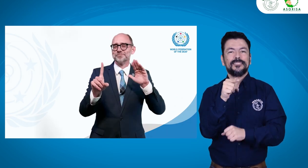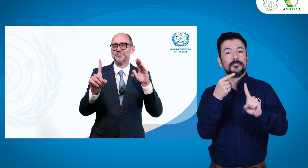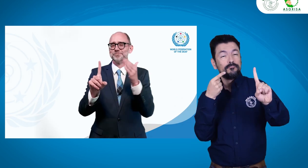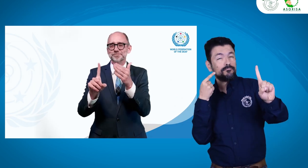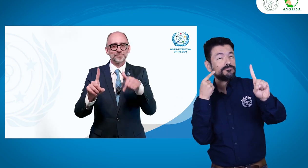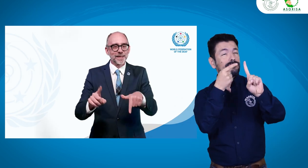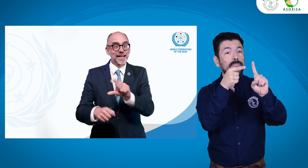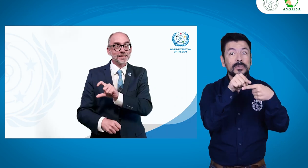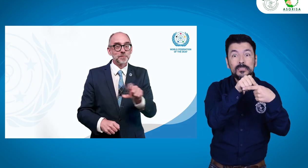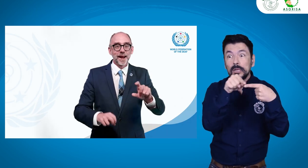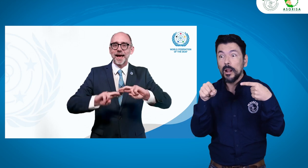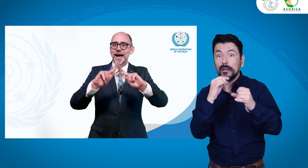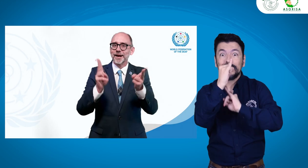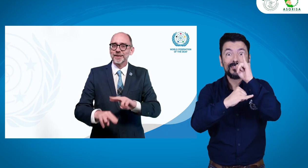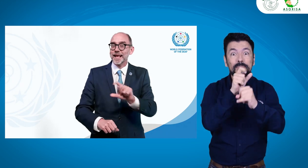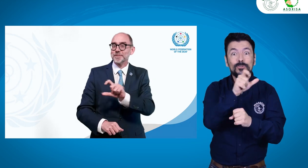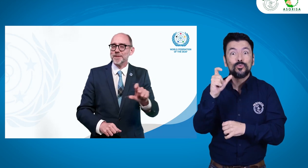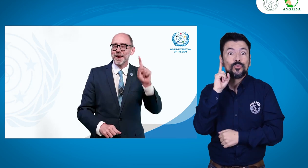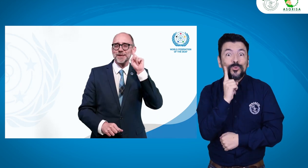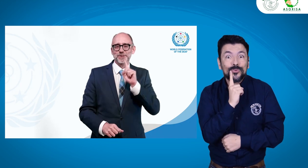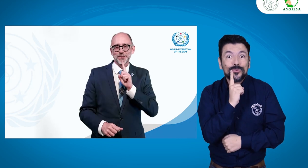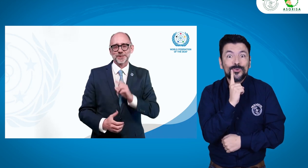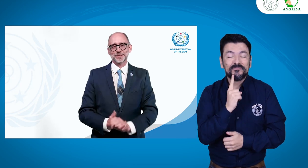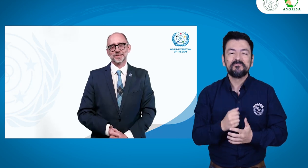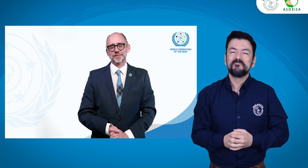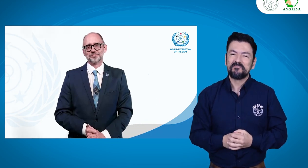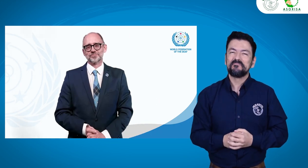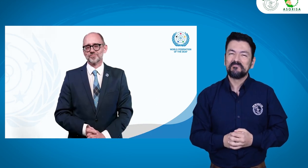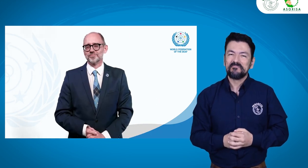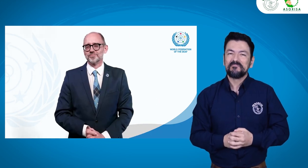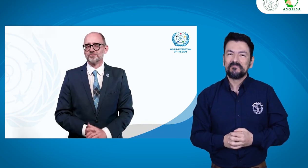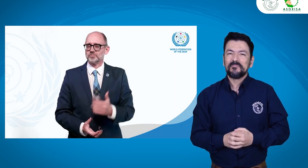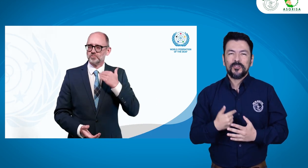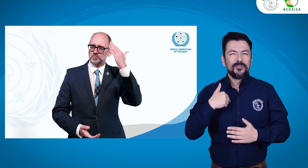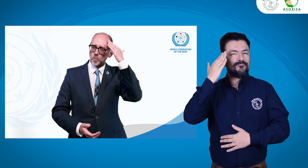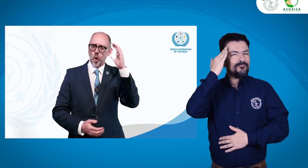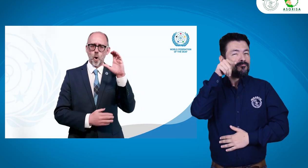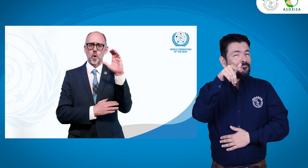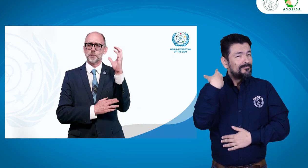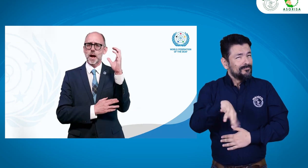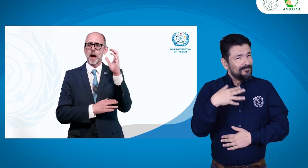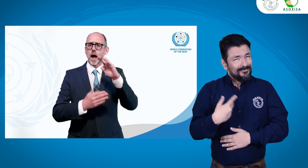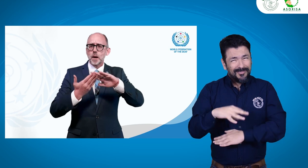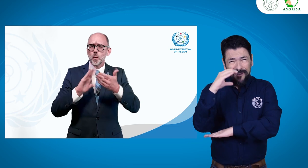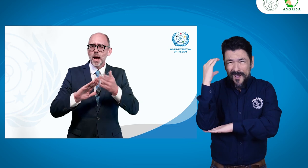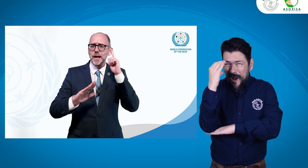estén incluidos. Es precisamente el lema que estamos trabajando en esta Semana Internacional de la Persona Sorda.